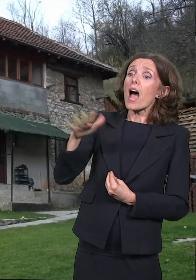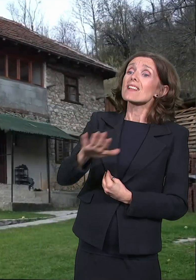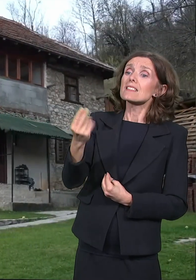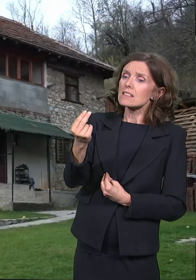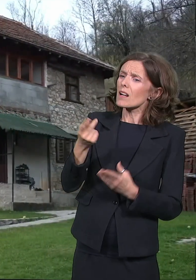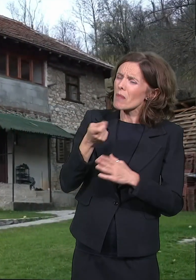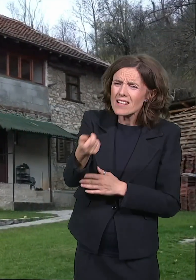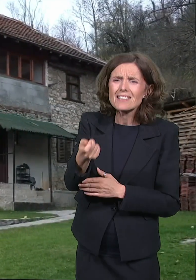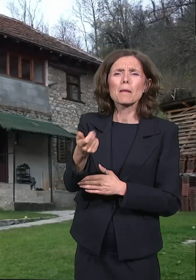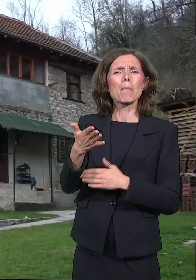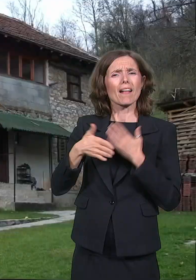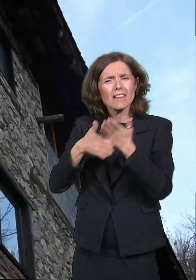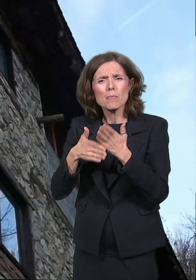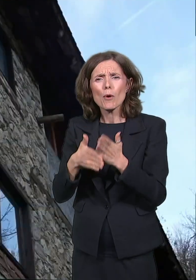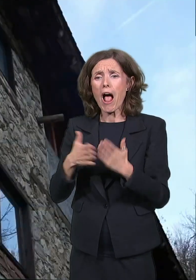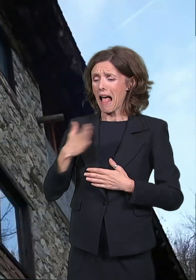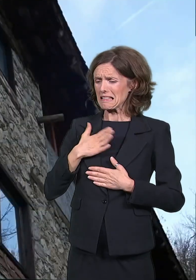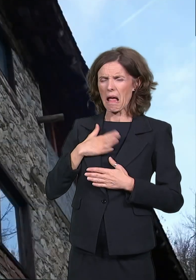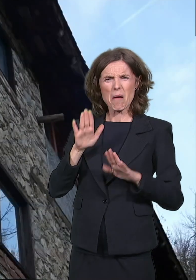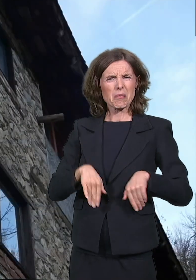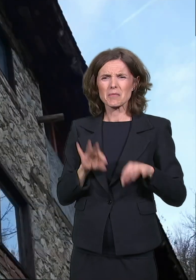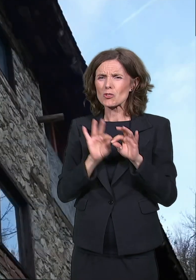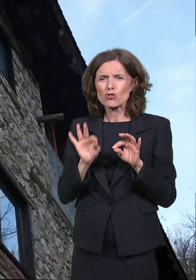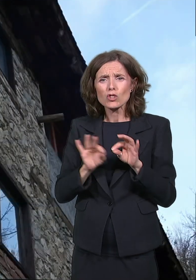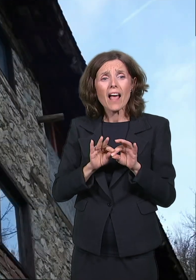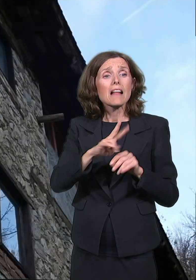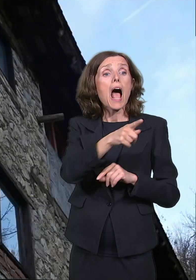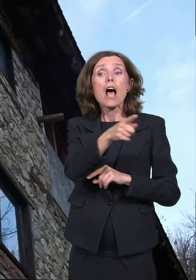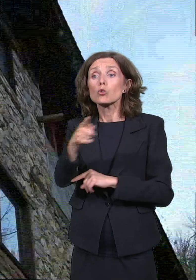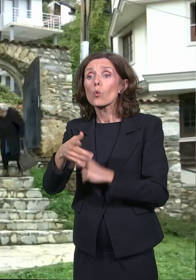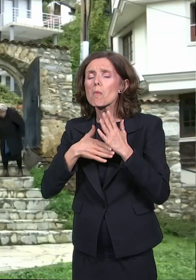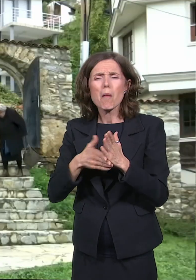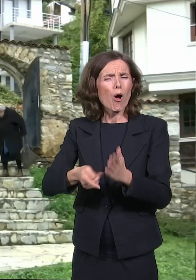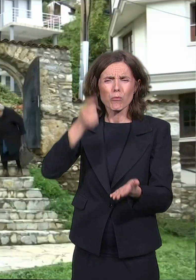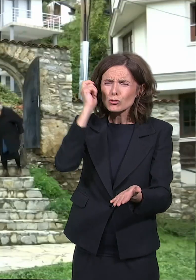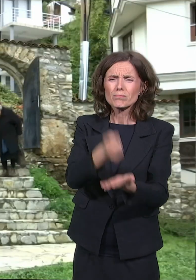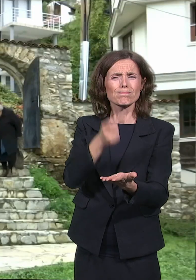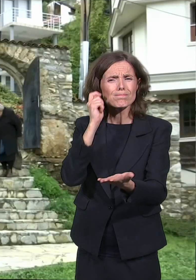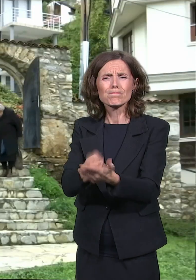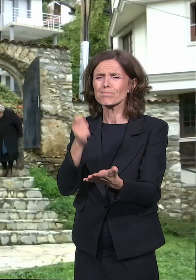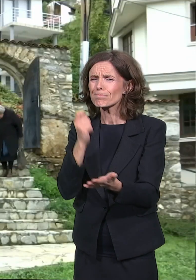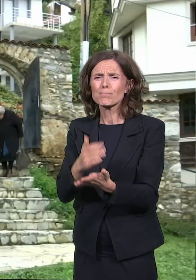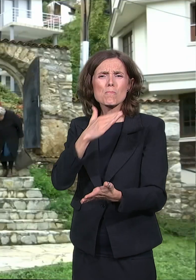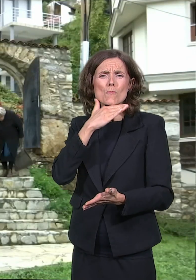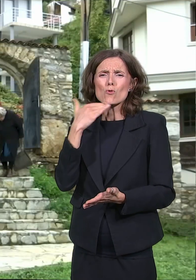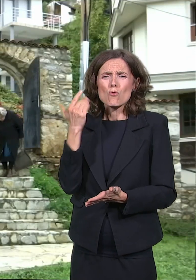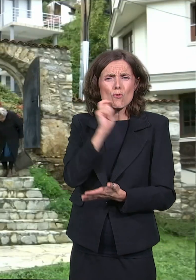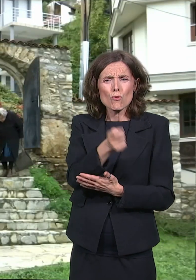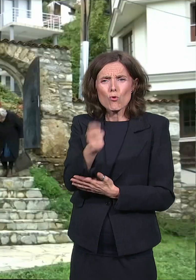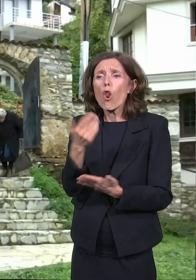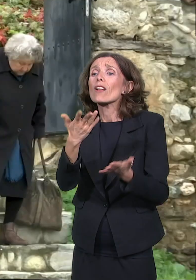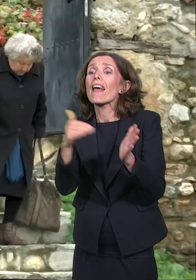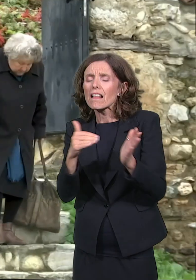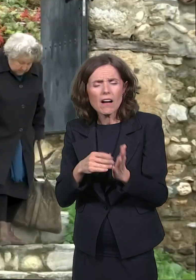Koliko god štedljiv za sebe, toliko je bio izdašan kada je darivao novac tamo gde je bio najpotrebniji. I povrh